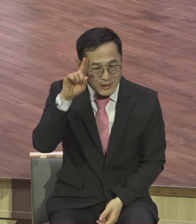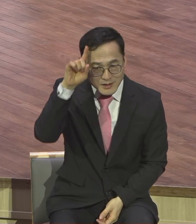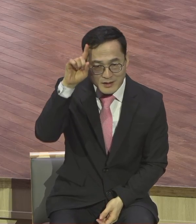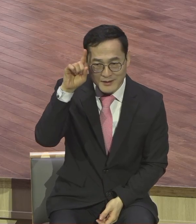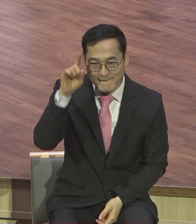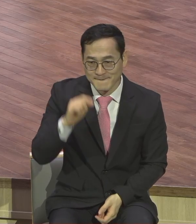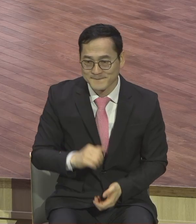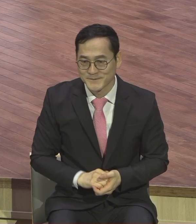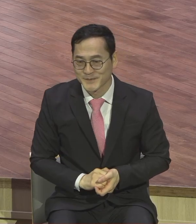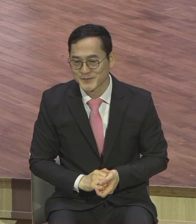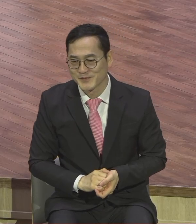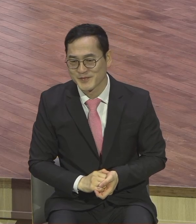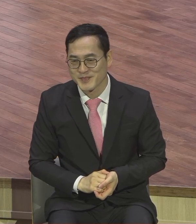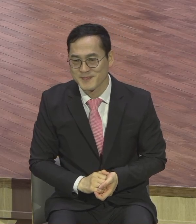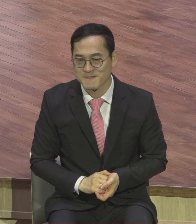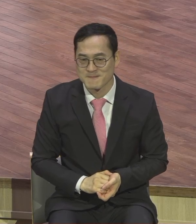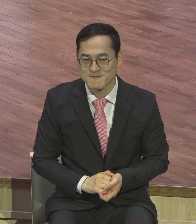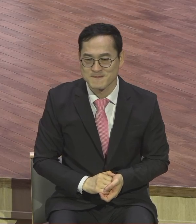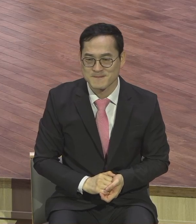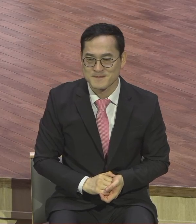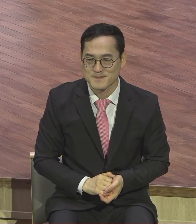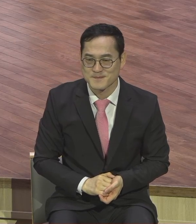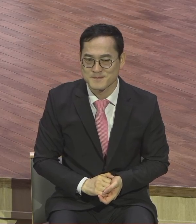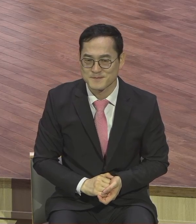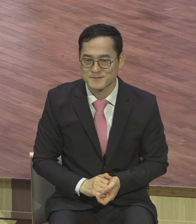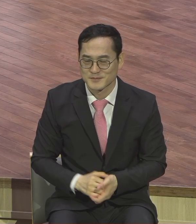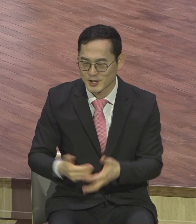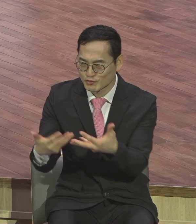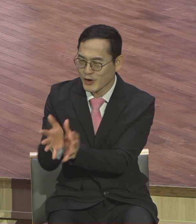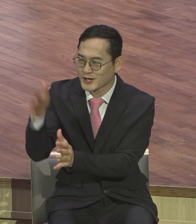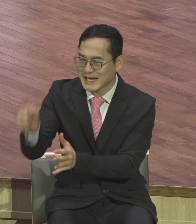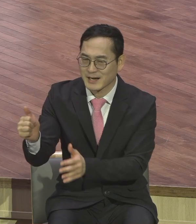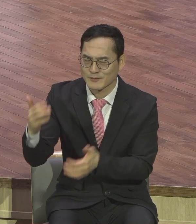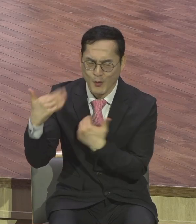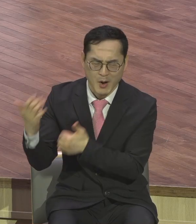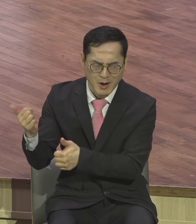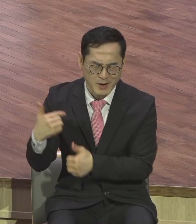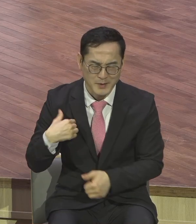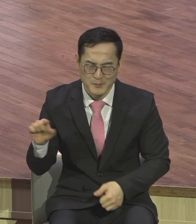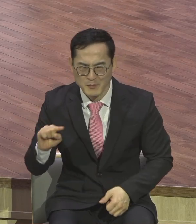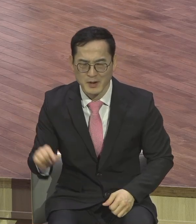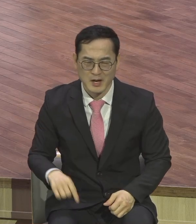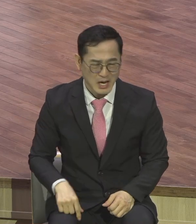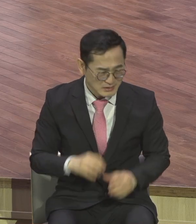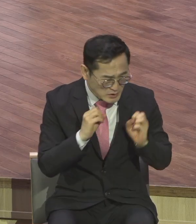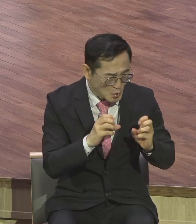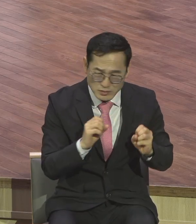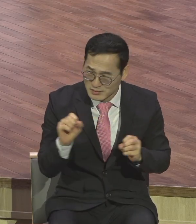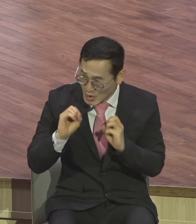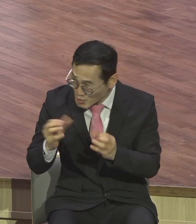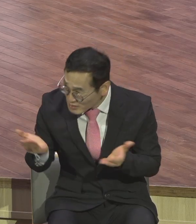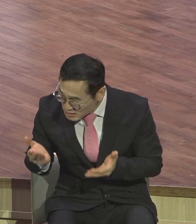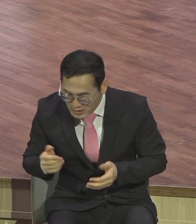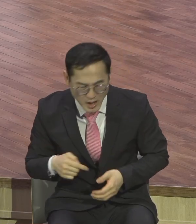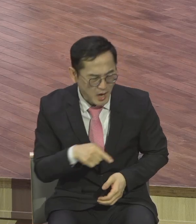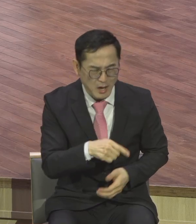짜증나게 국장만 오라 가라 전도한다고 전도를 크면 내가 죽을 맛인데 무슨 또 전도 캠프한다고 나오래